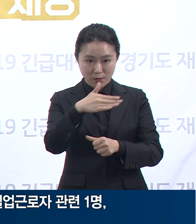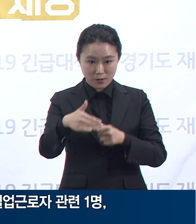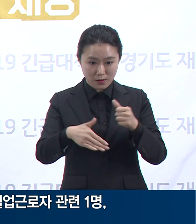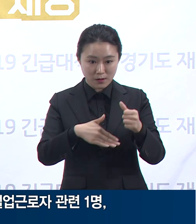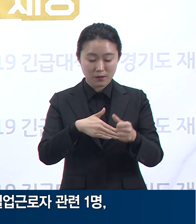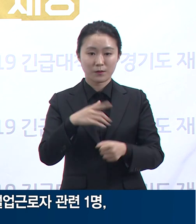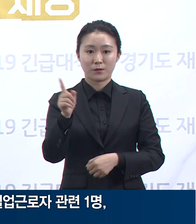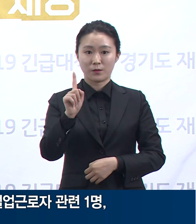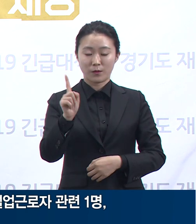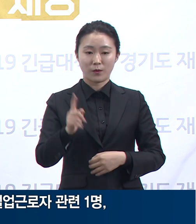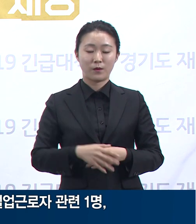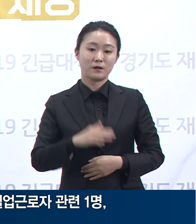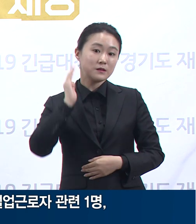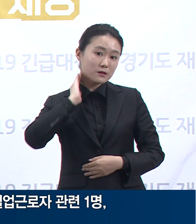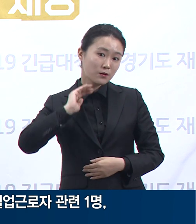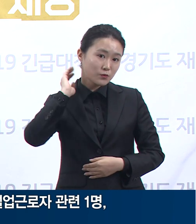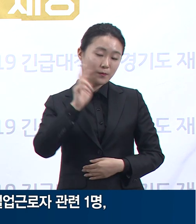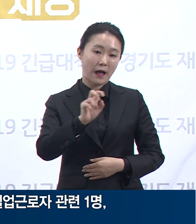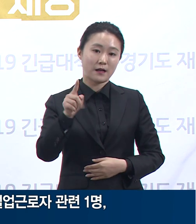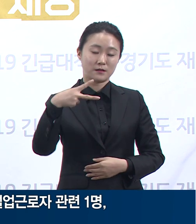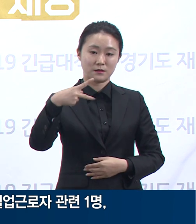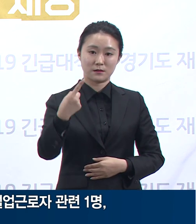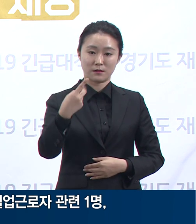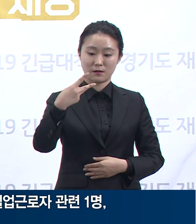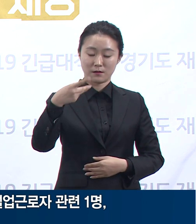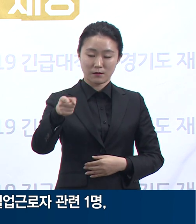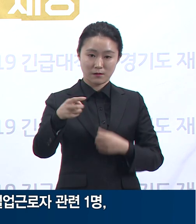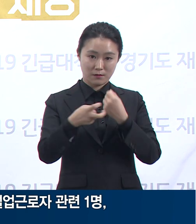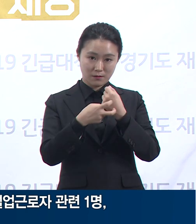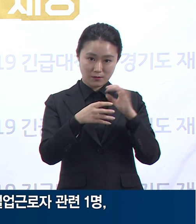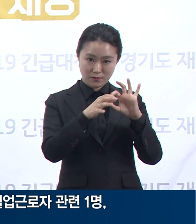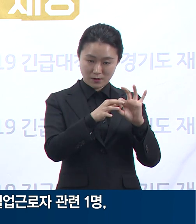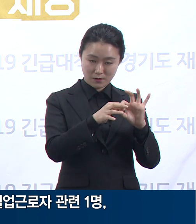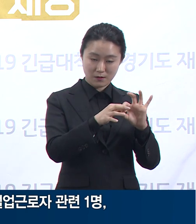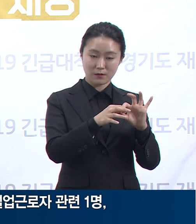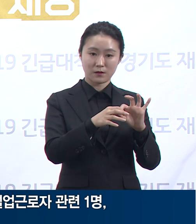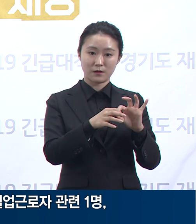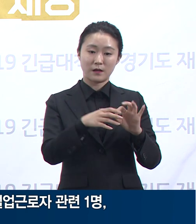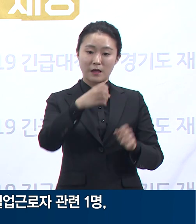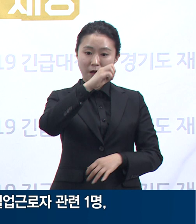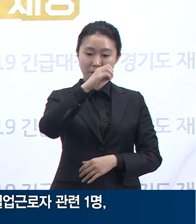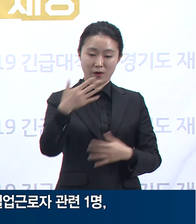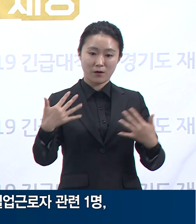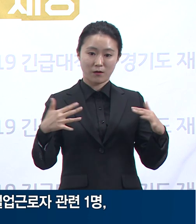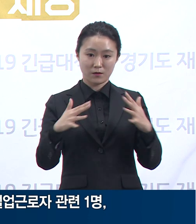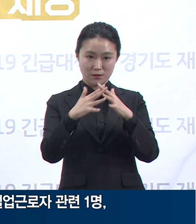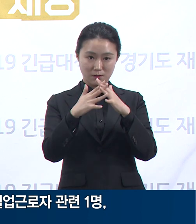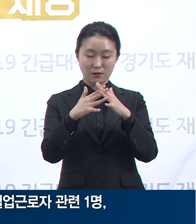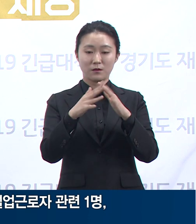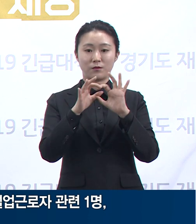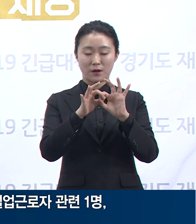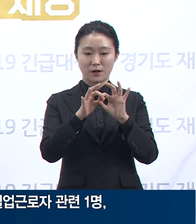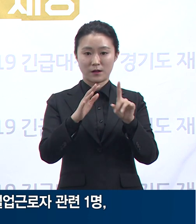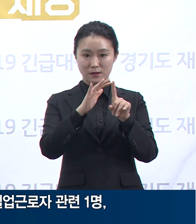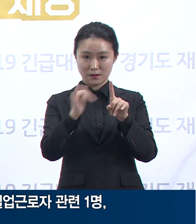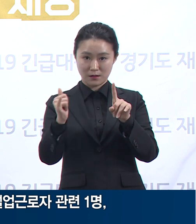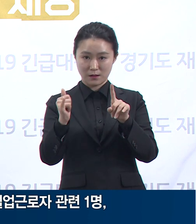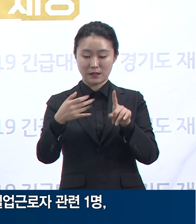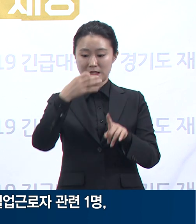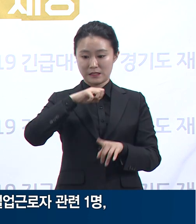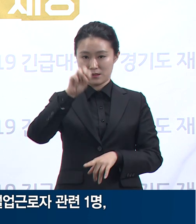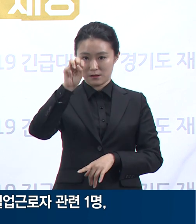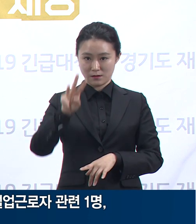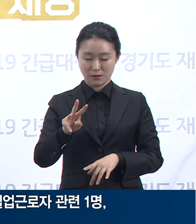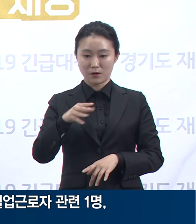병원 관련 26명, 양평건설업근로자 관련 1명, 이천시 노인주간보호센터 관련 1명 등